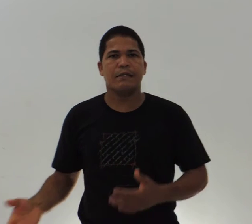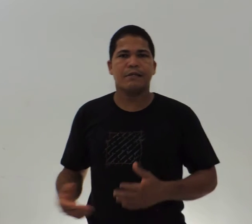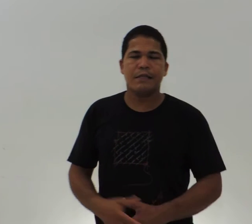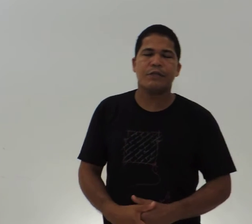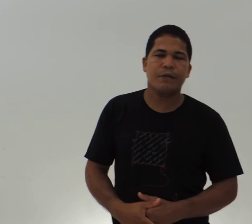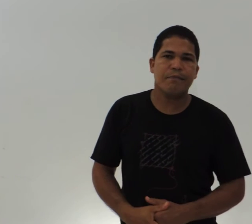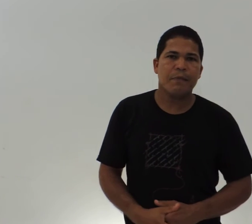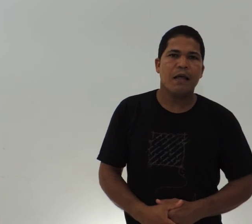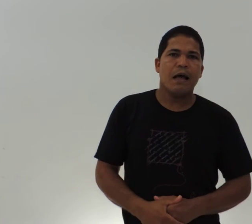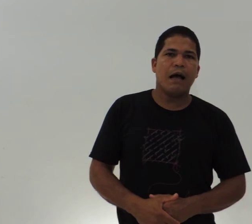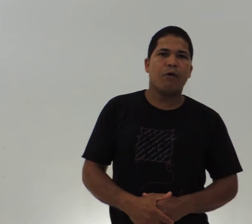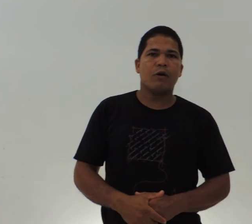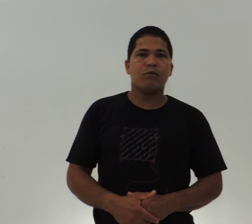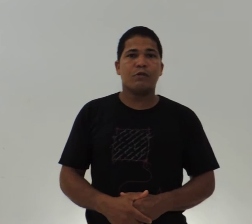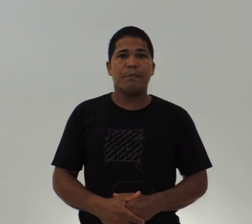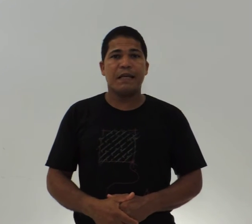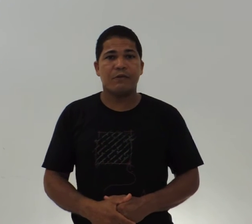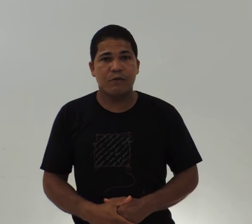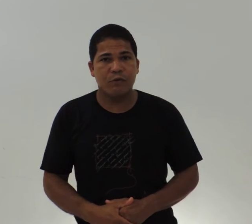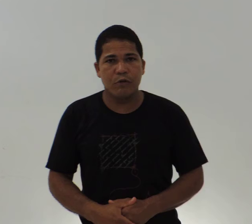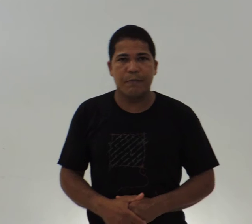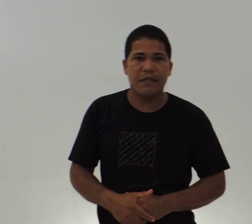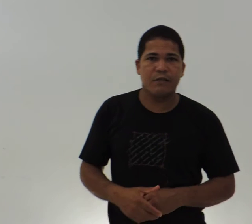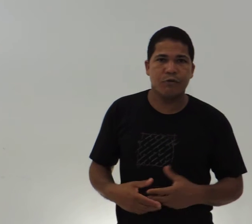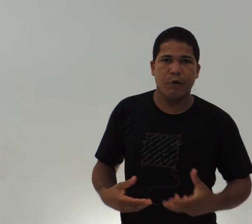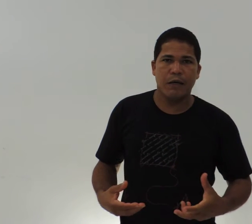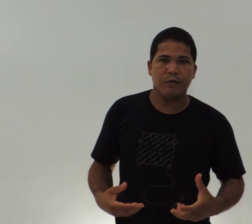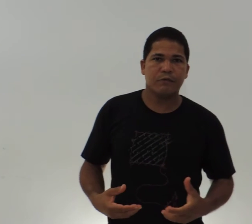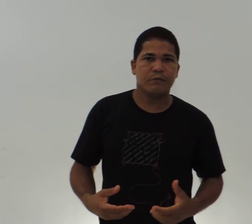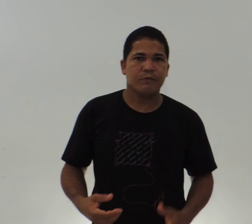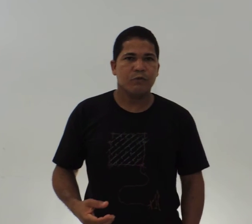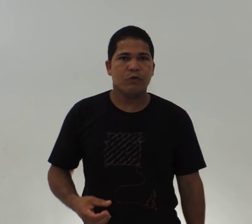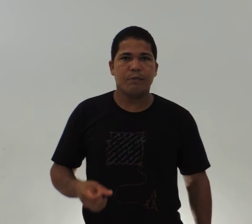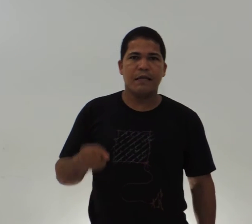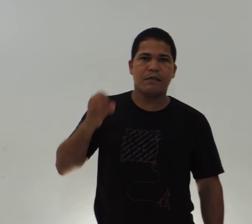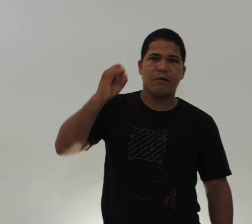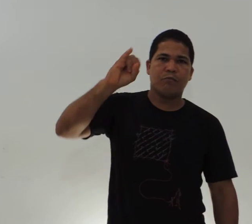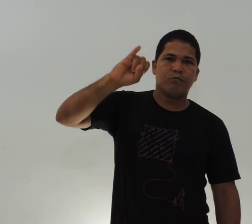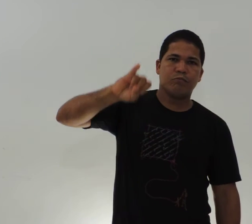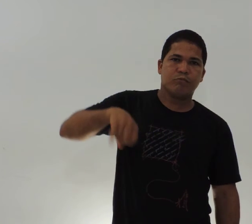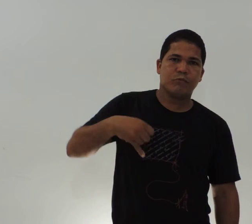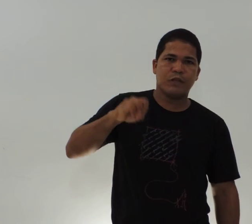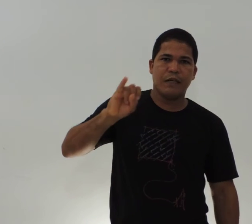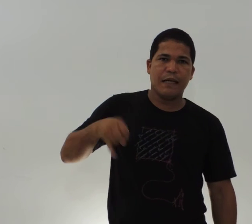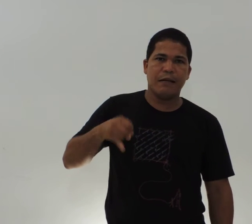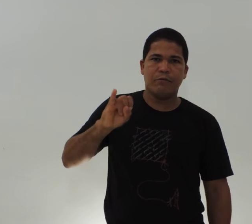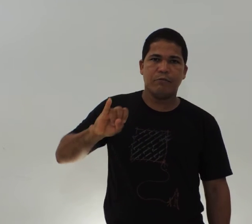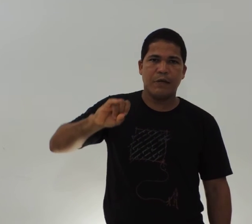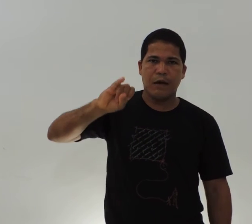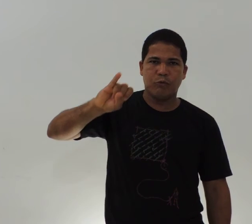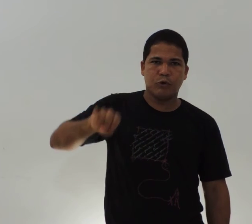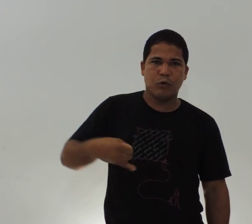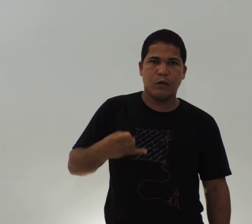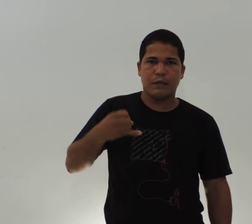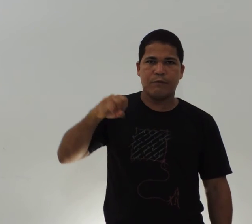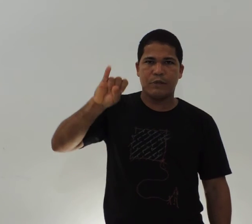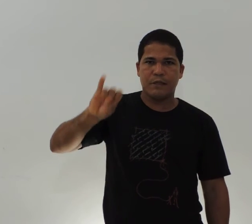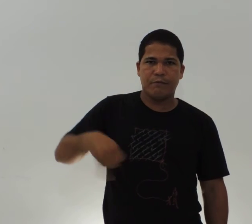quinta, sexta. Agora, os meses, os meses do ano. Os meses são janeiro, é o J, você